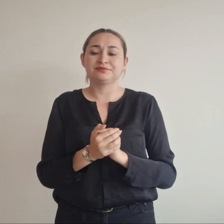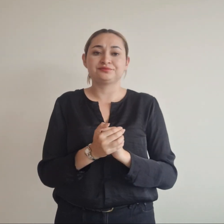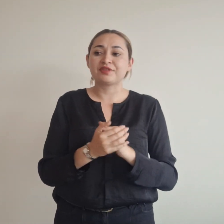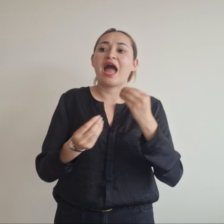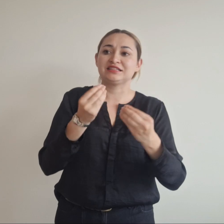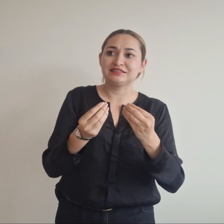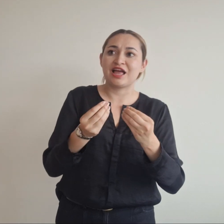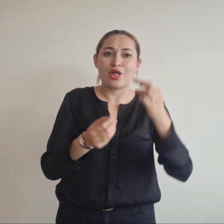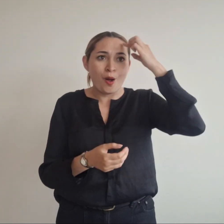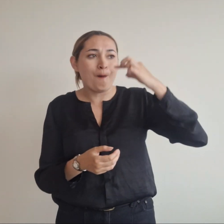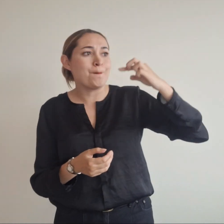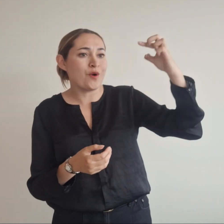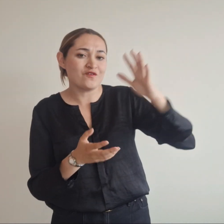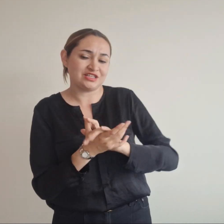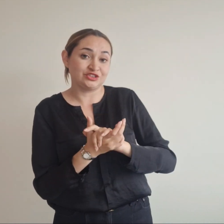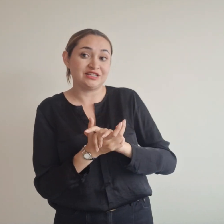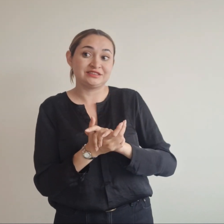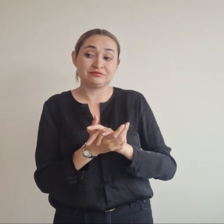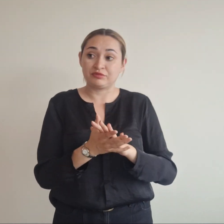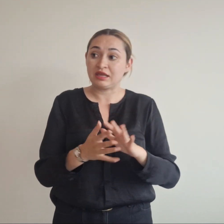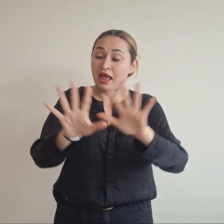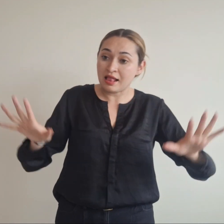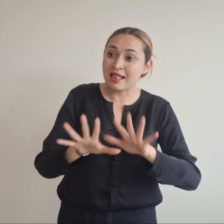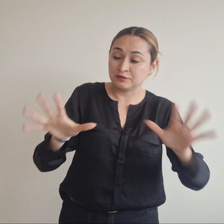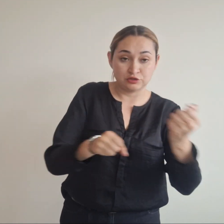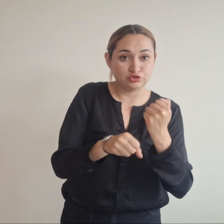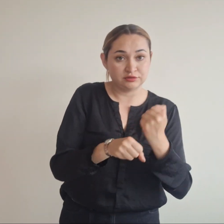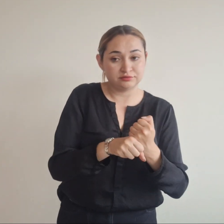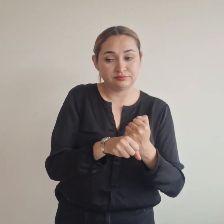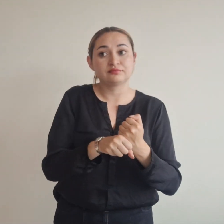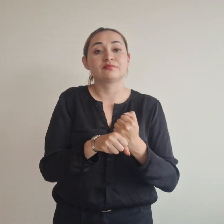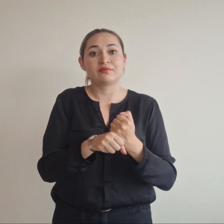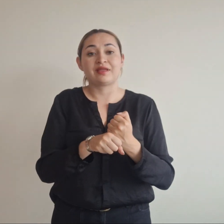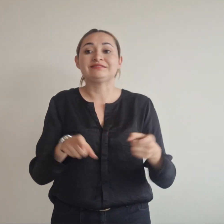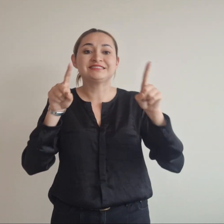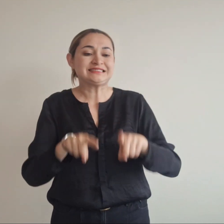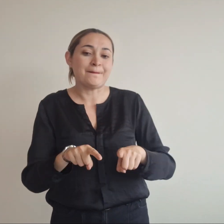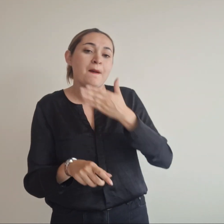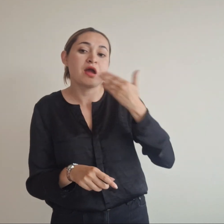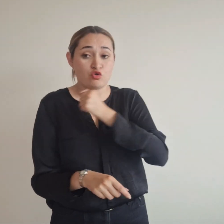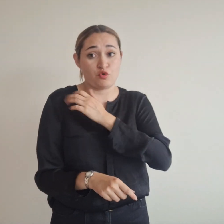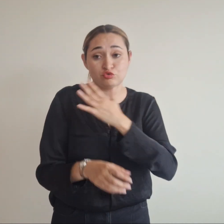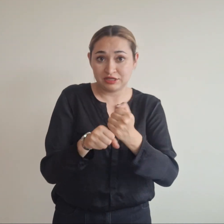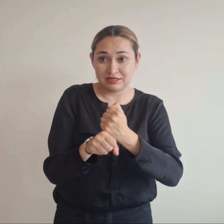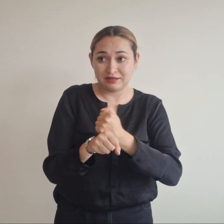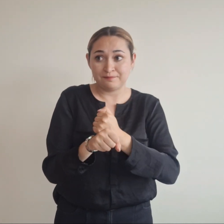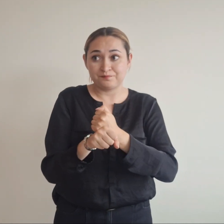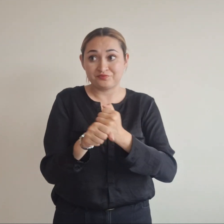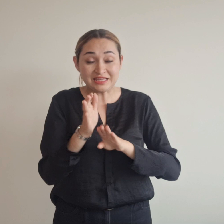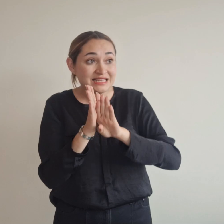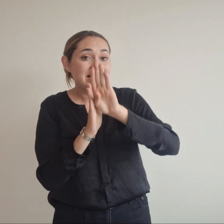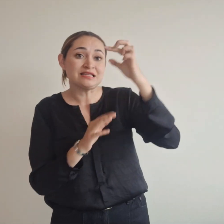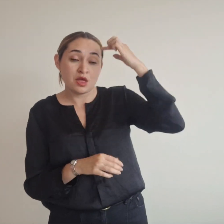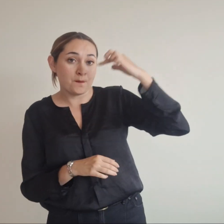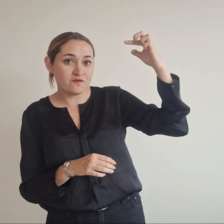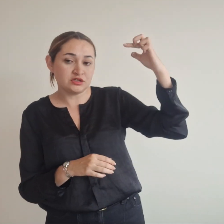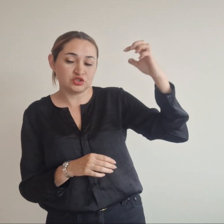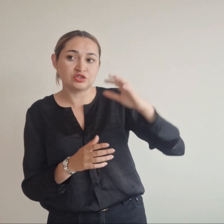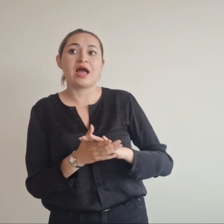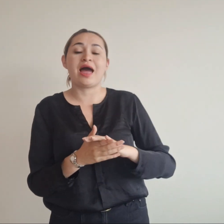competitivos en el mercado laboral. Esto se traduce en mejores oportunidades de empleo y crecimiento profesional, impactando positivamente